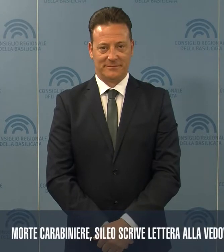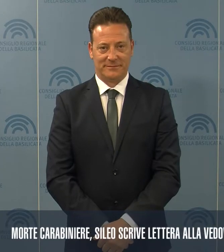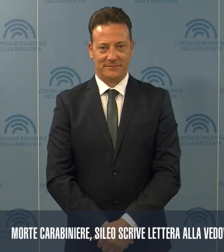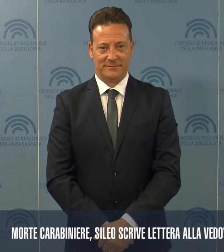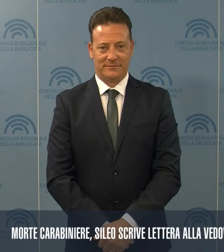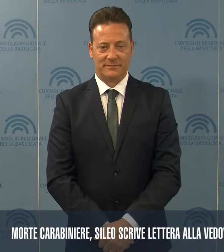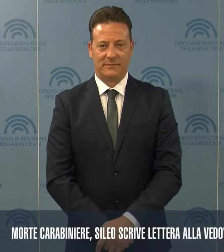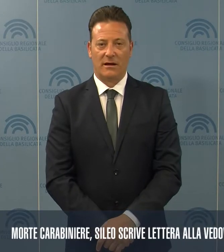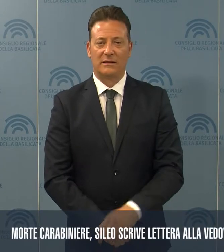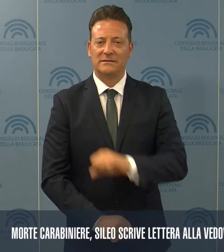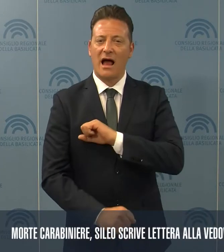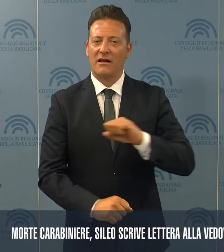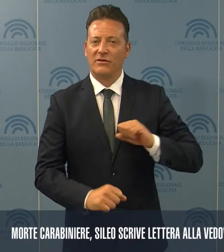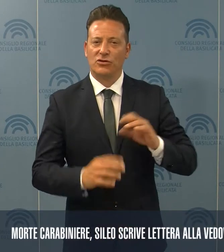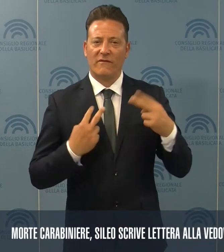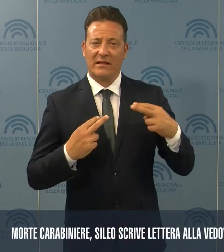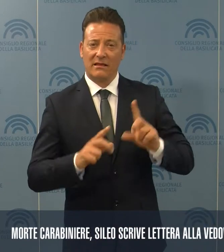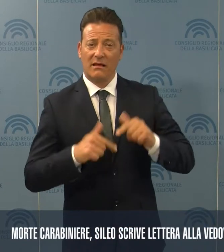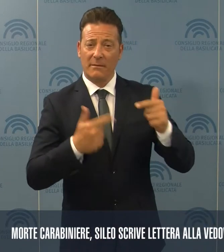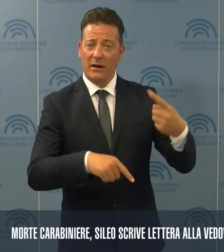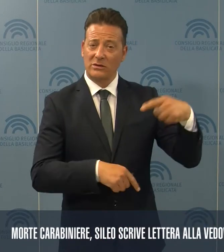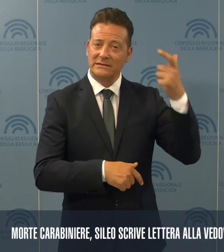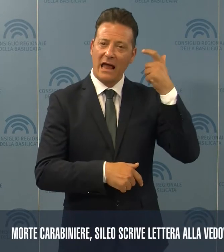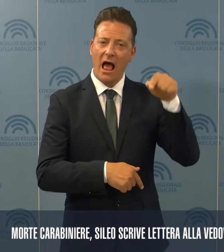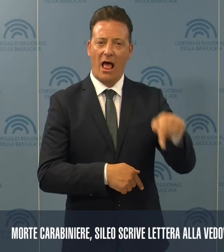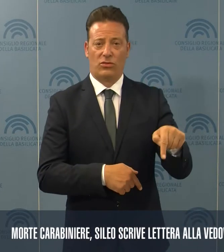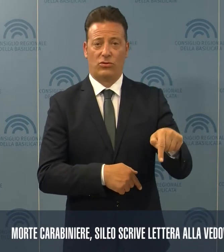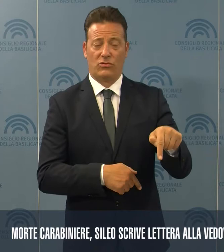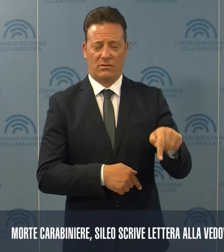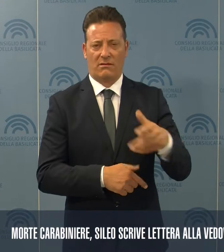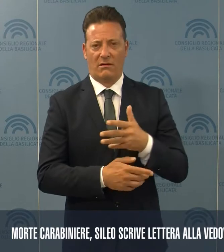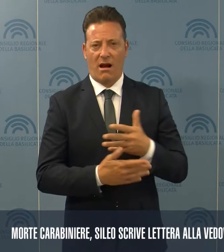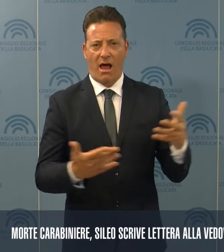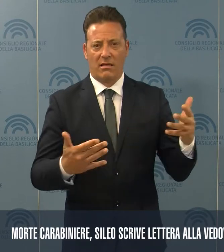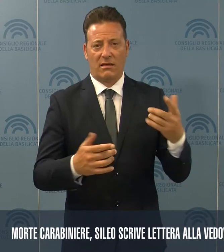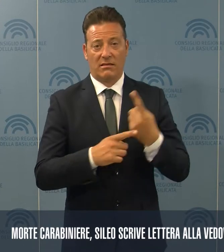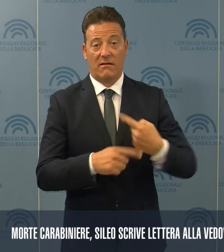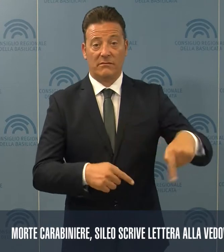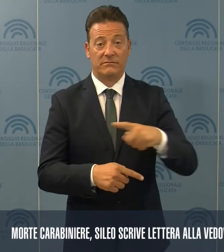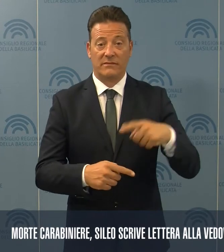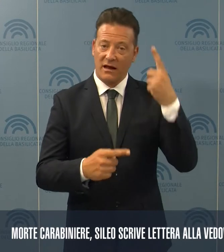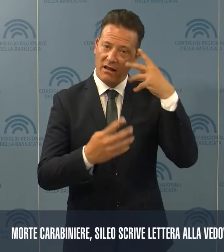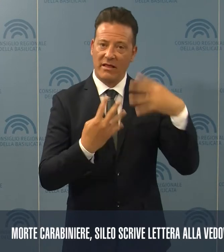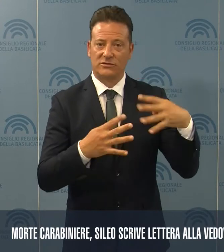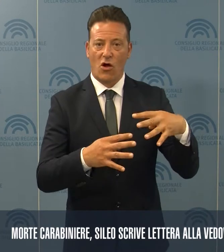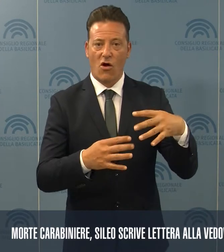Offrire la propria vita per lo Stato è un sacrificio grande che deve spingere ciascuno di noi che